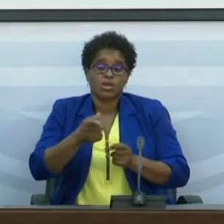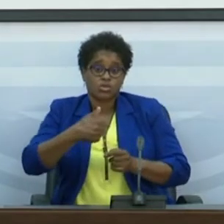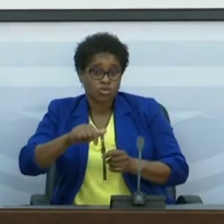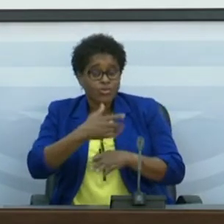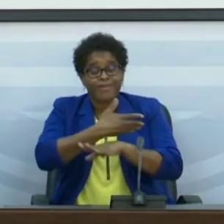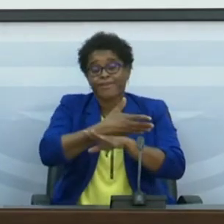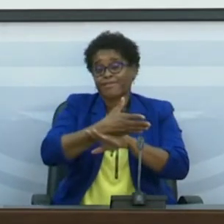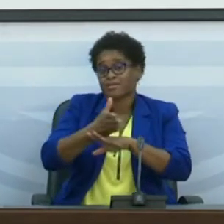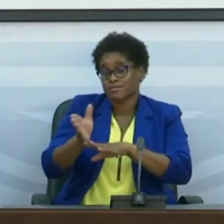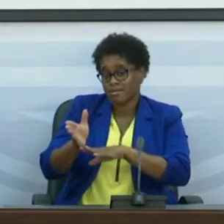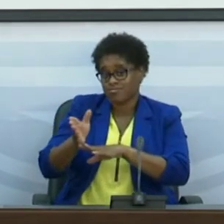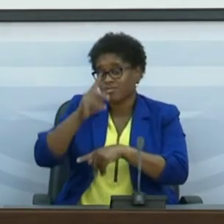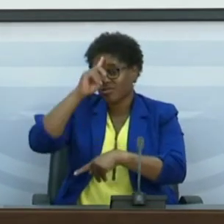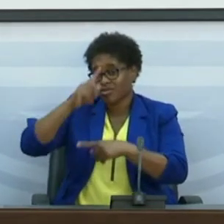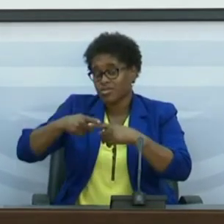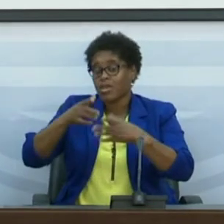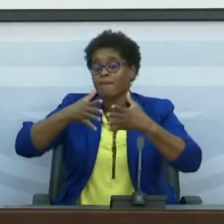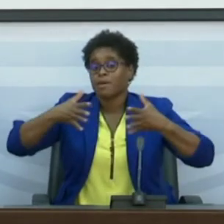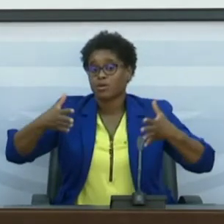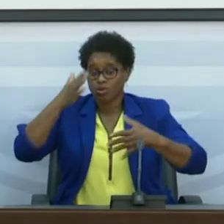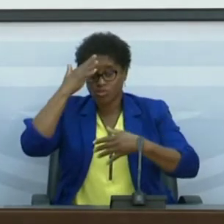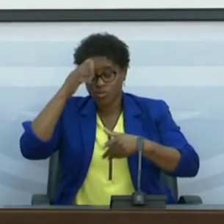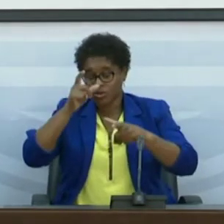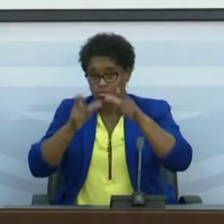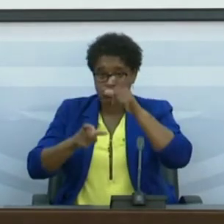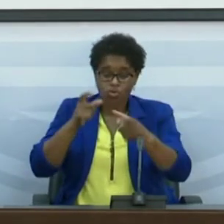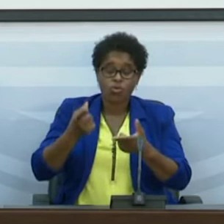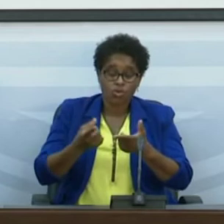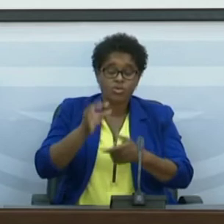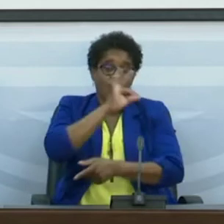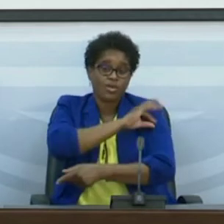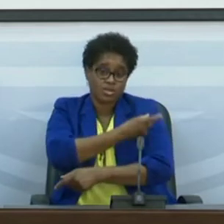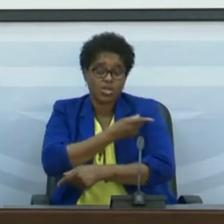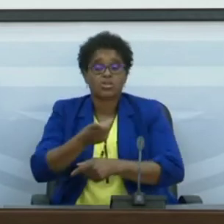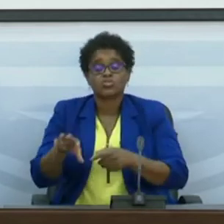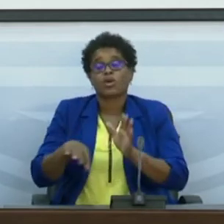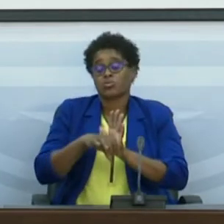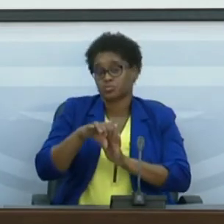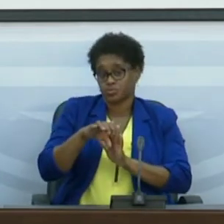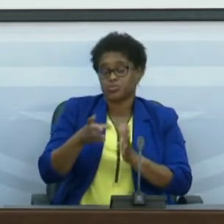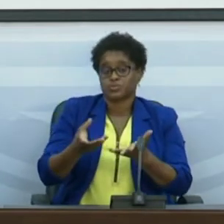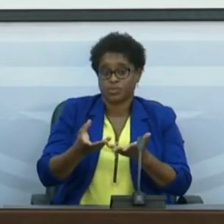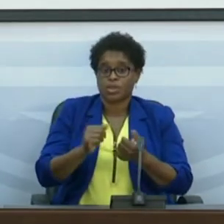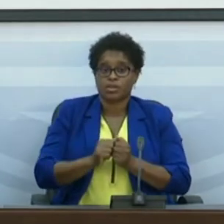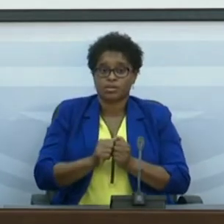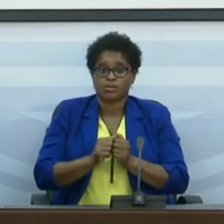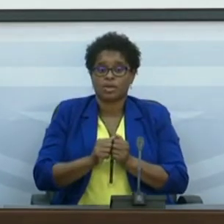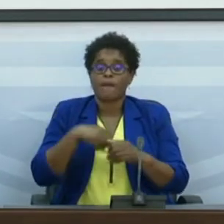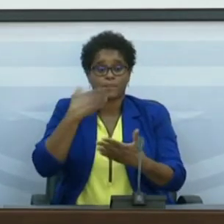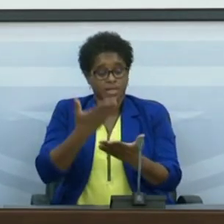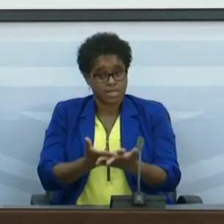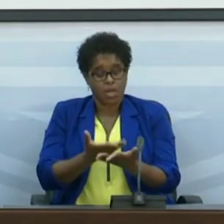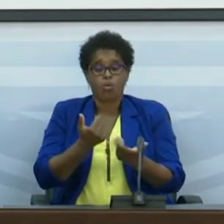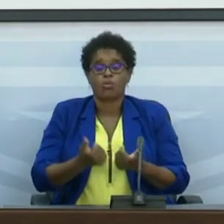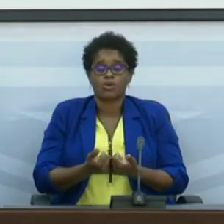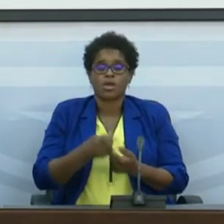atrasando a meta de ter o maior número de pessoas vacinadas, e isso vai condicionar a proteção